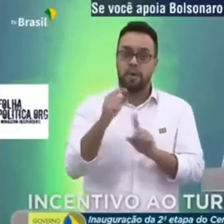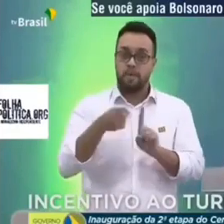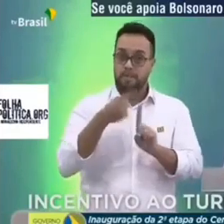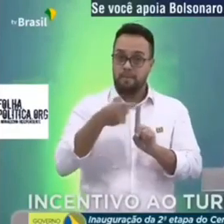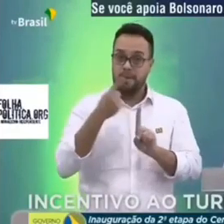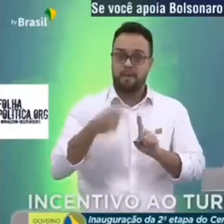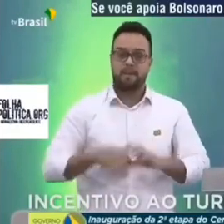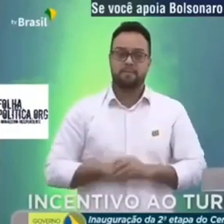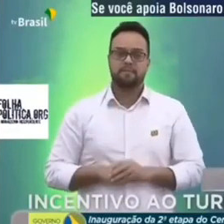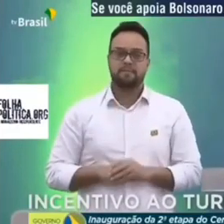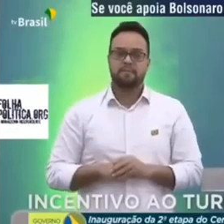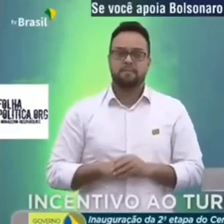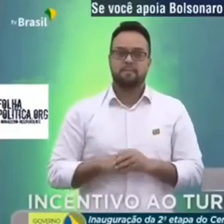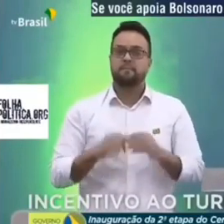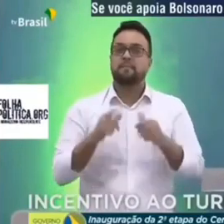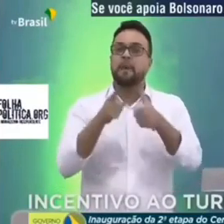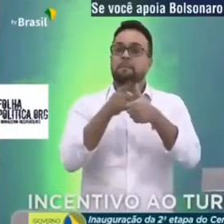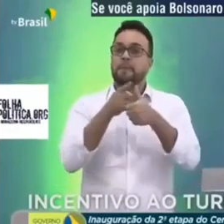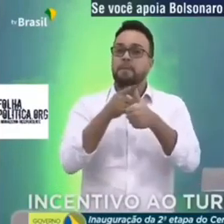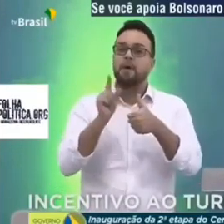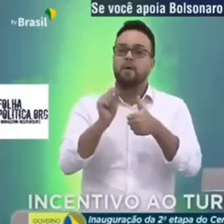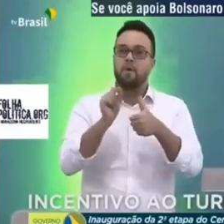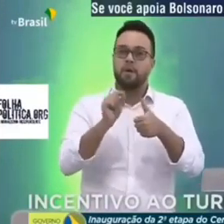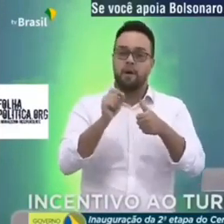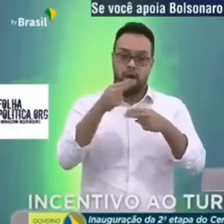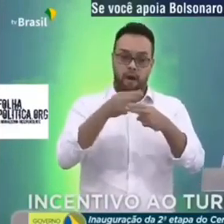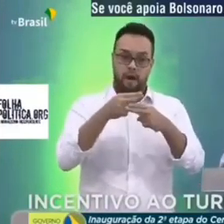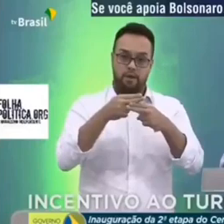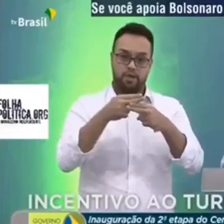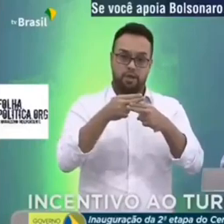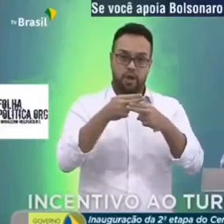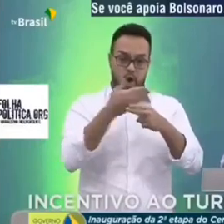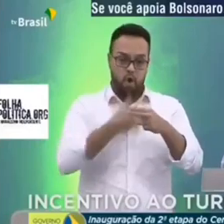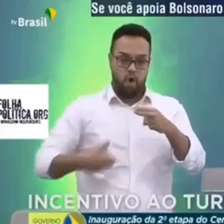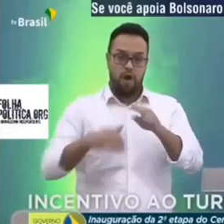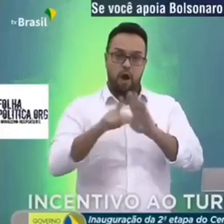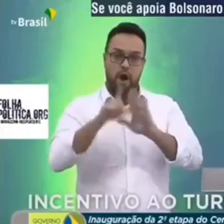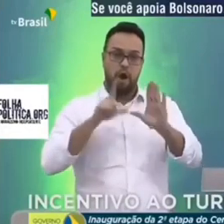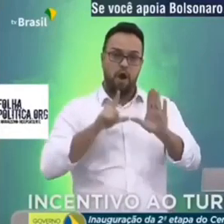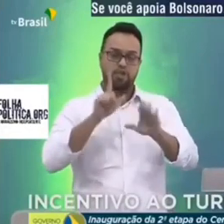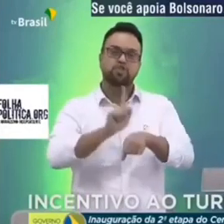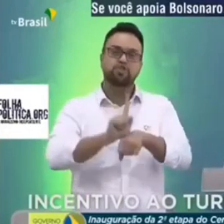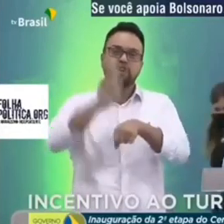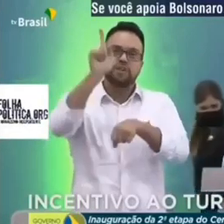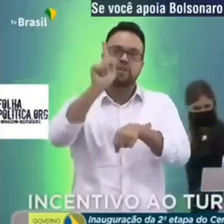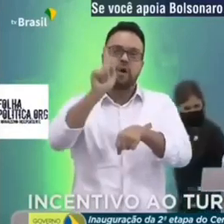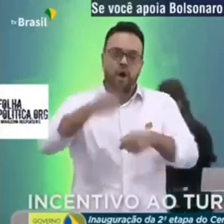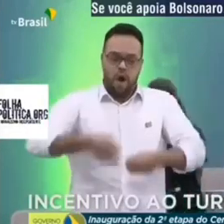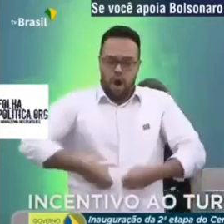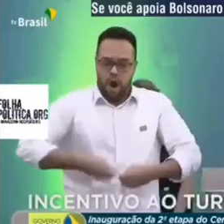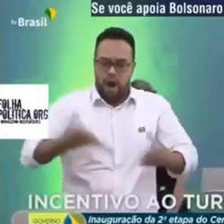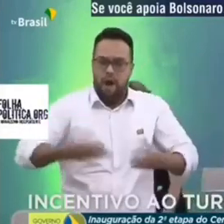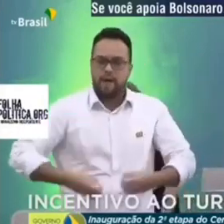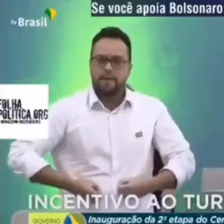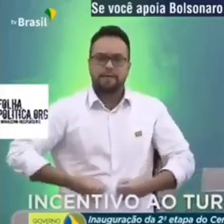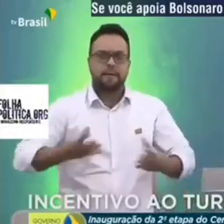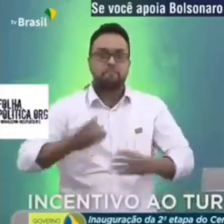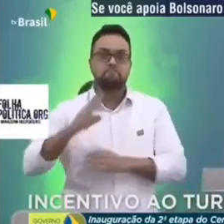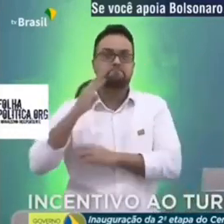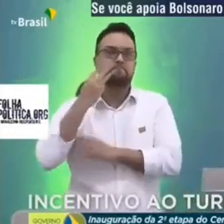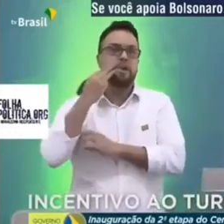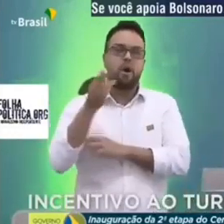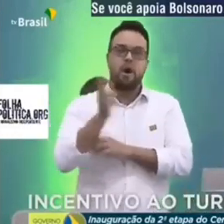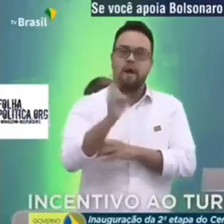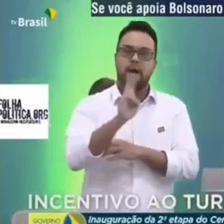a Caixa, antes dessa gestão gastava centenas de milhões de reais